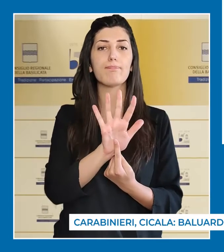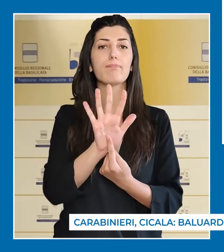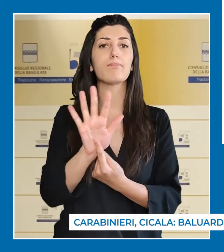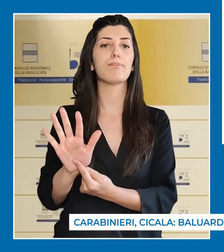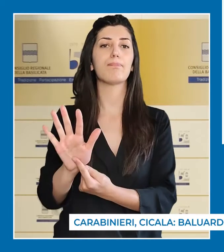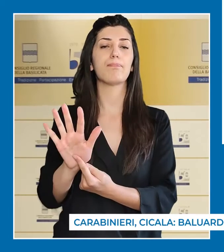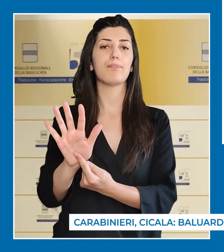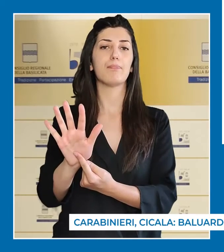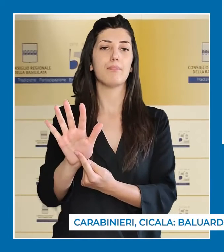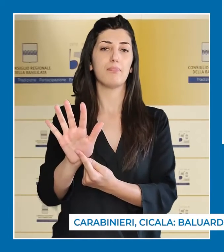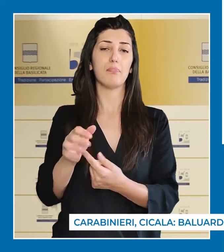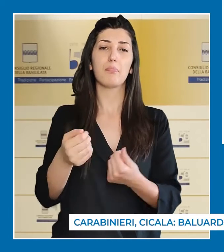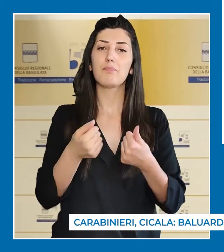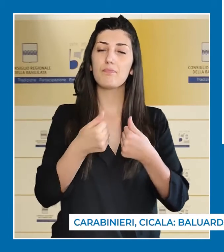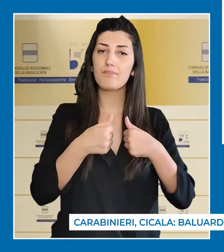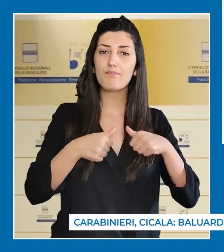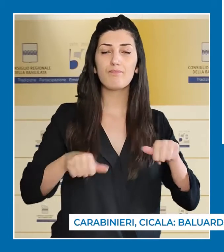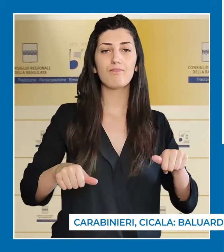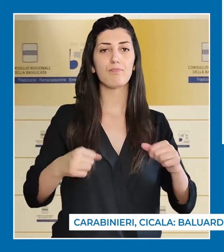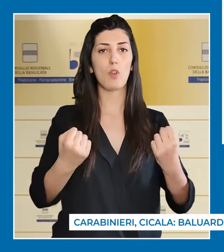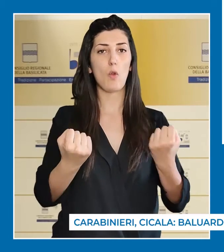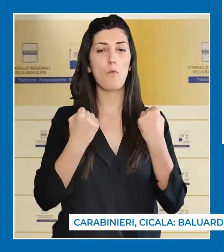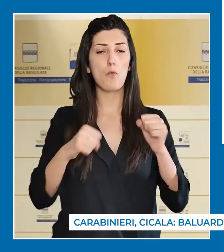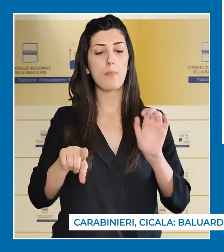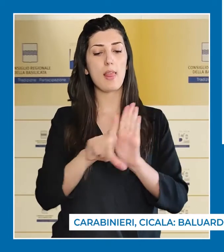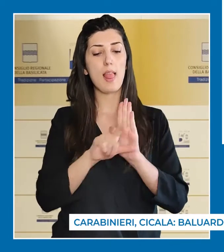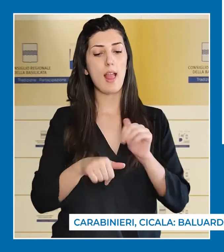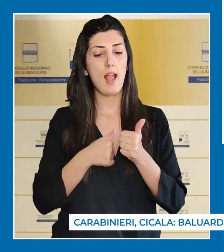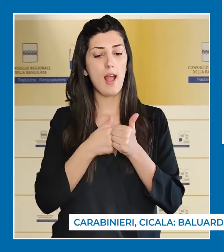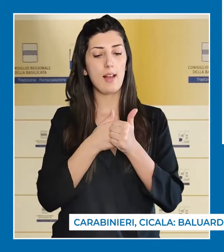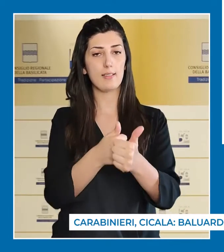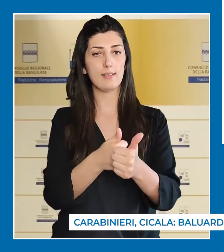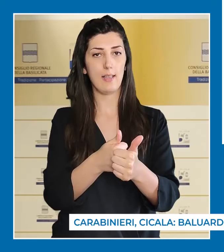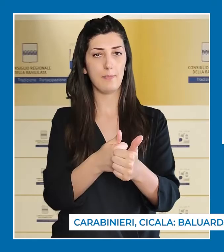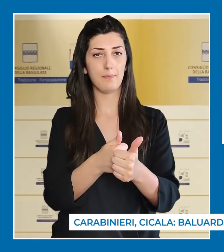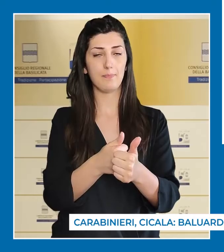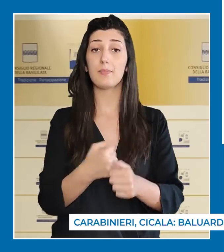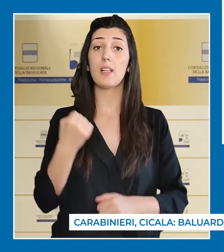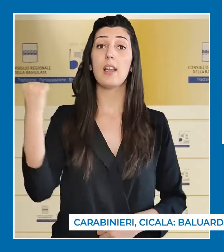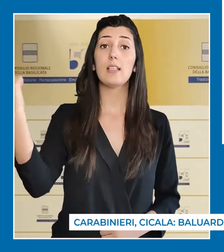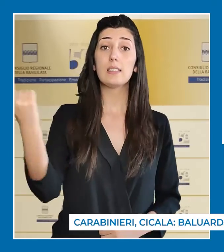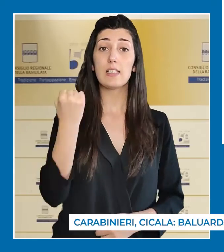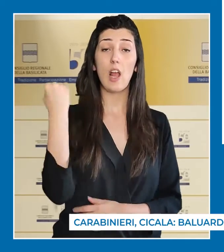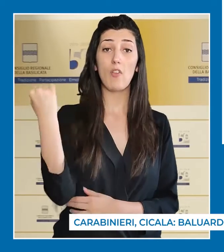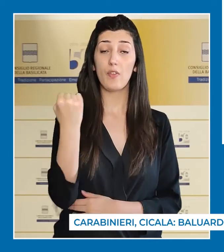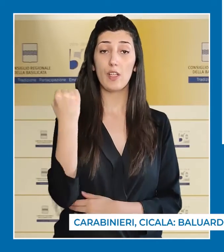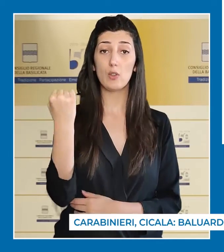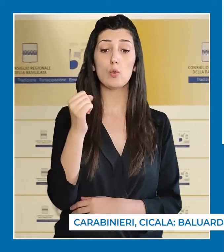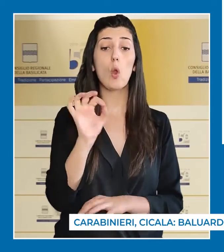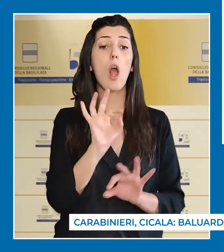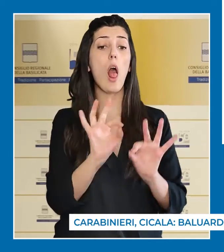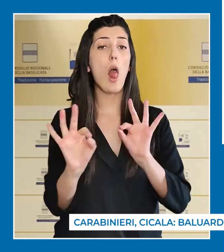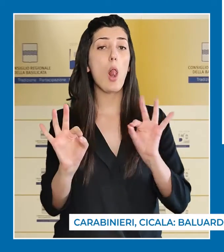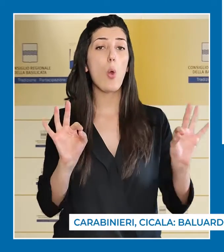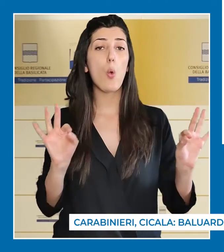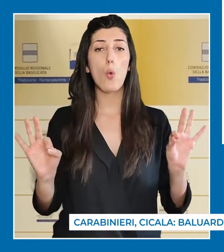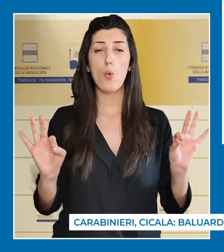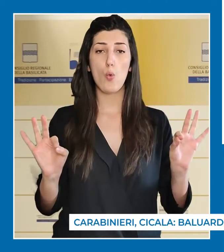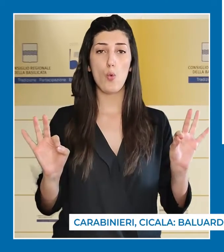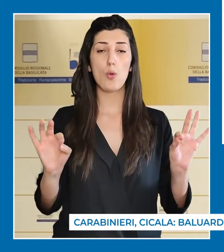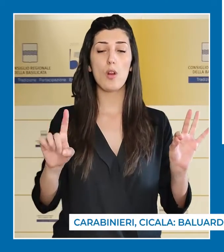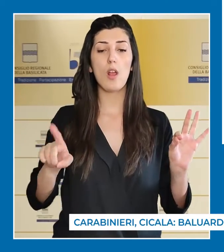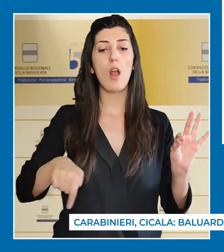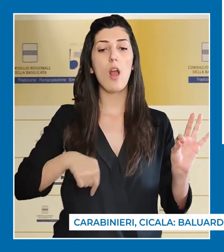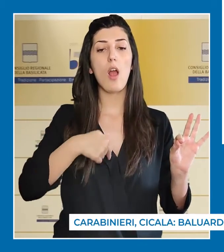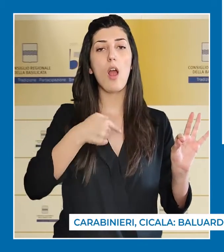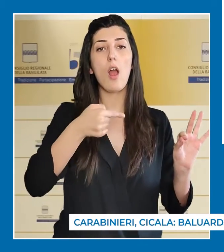rappresentato un presidio di legalità sul territorio, un servizio reso da alcuni,